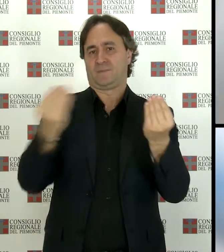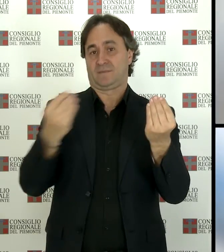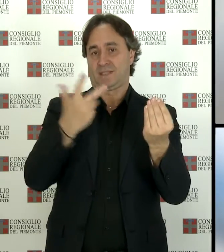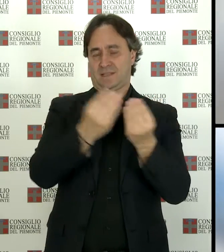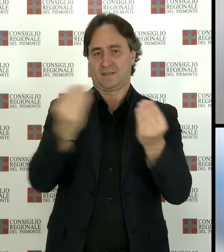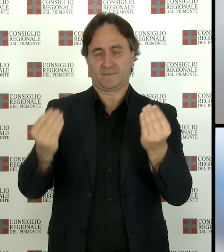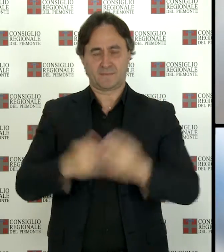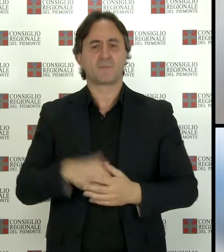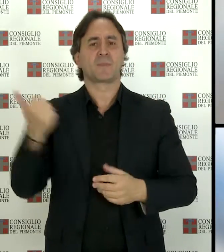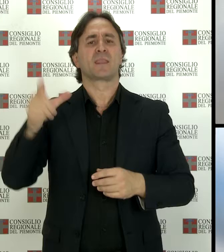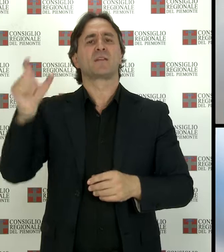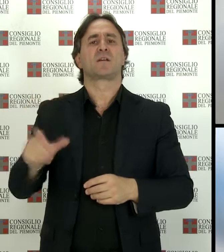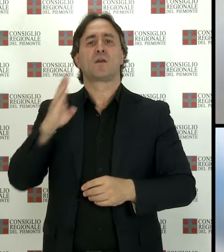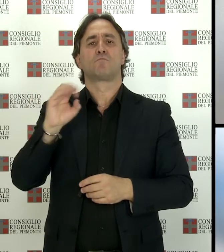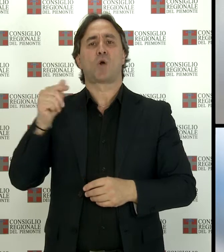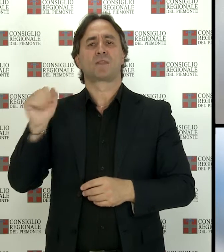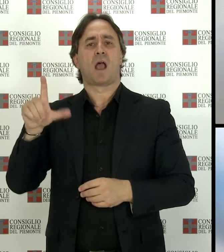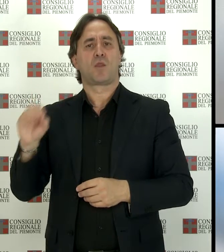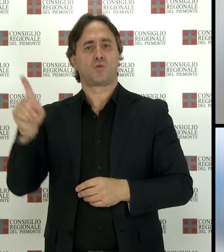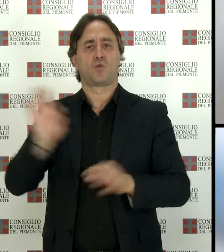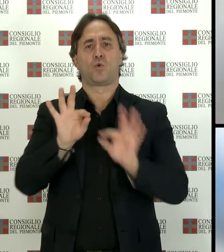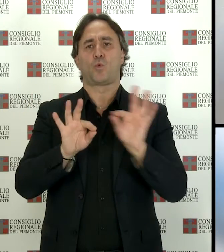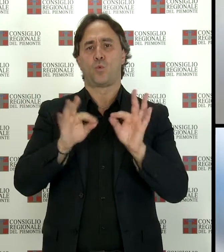Bottallo e realizzato dall'Associazione Martin.